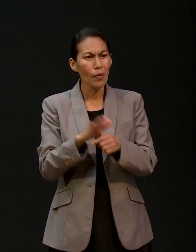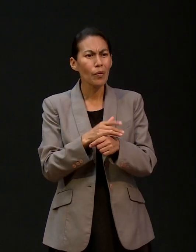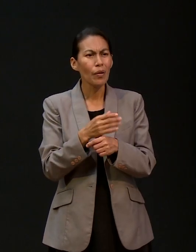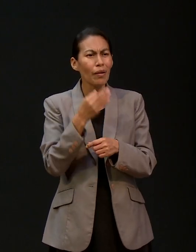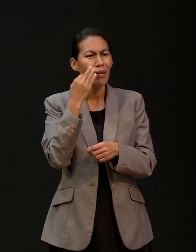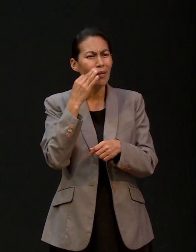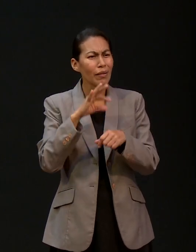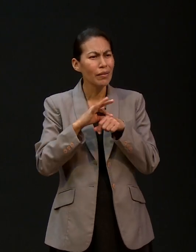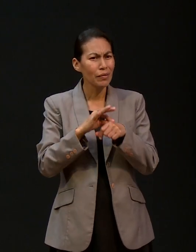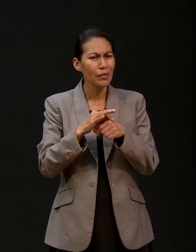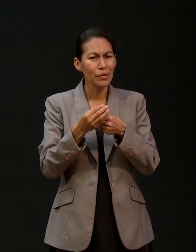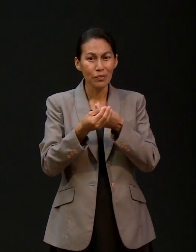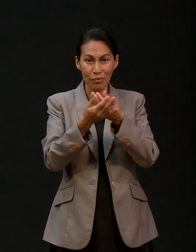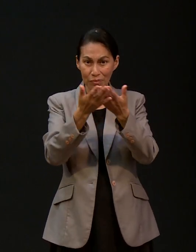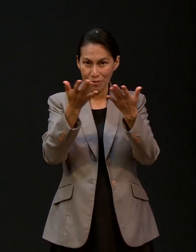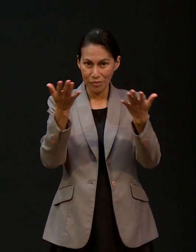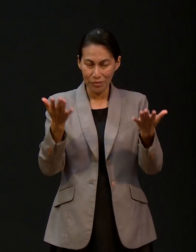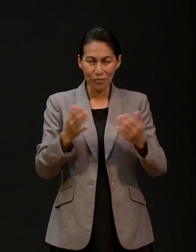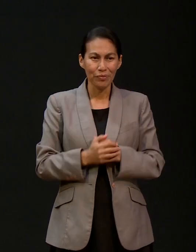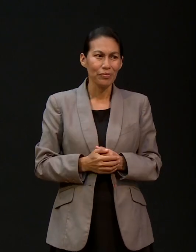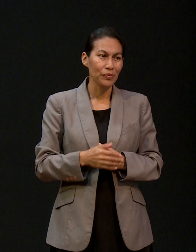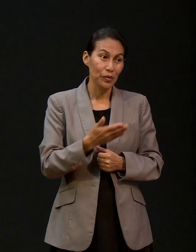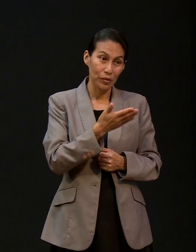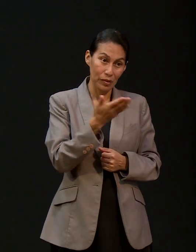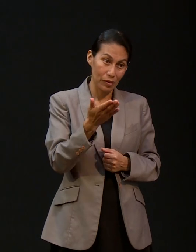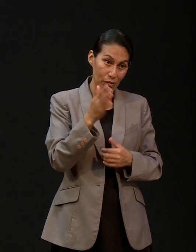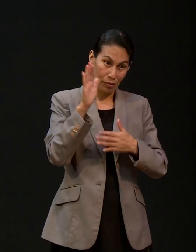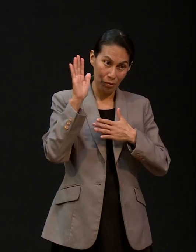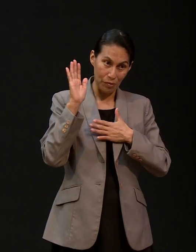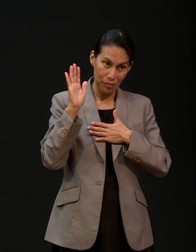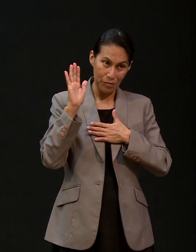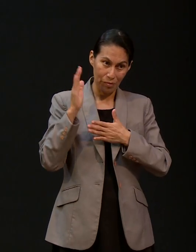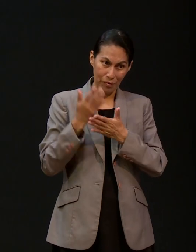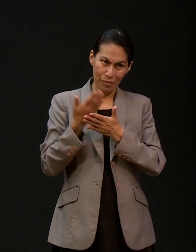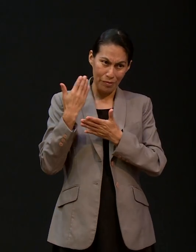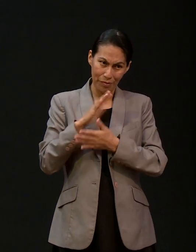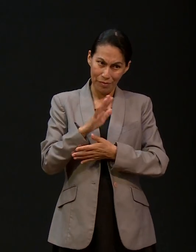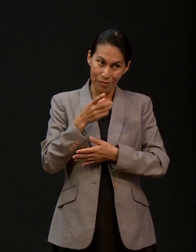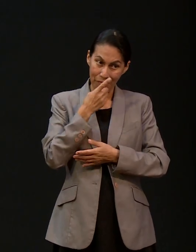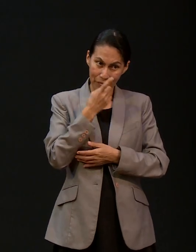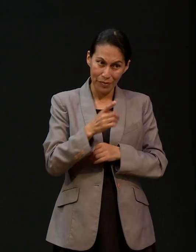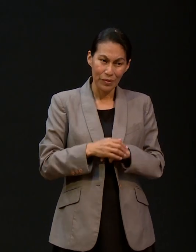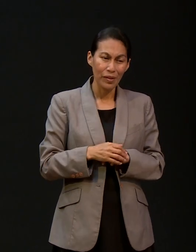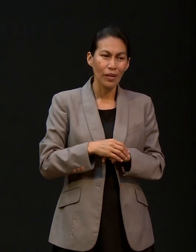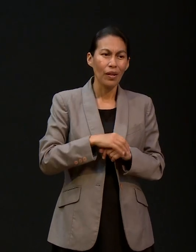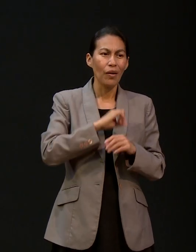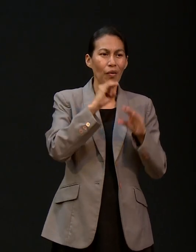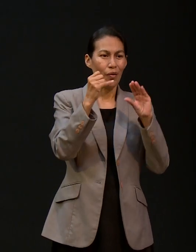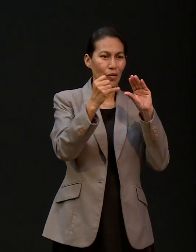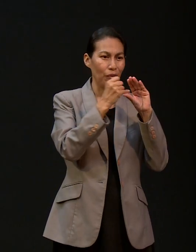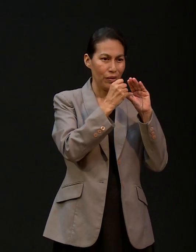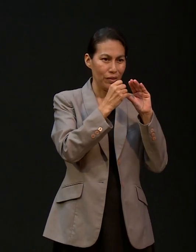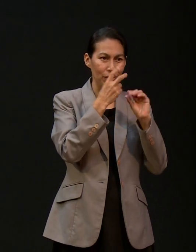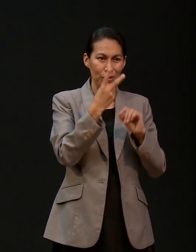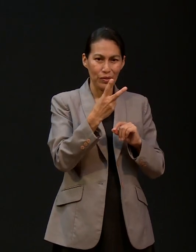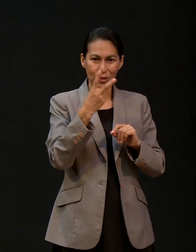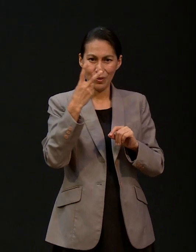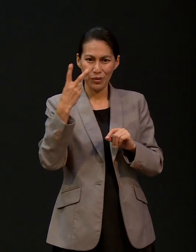testimonio a todos ustedes tienen una promesa que ya mencionaste en Jonás 2.2 y vamos a